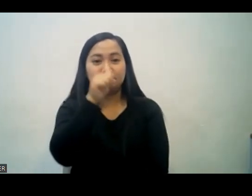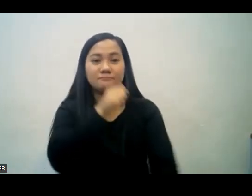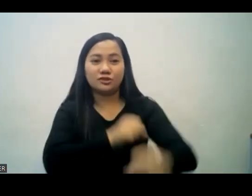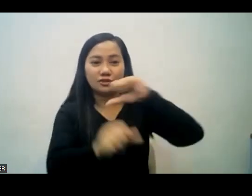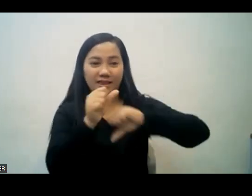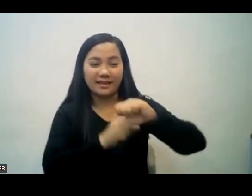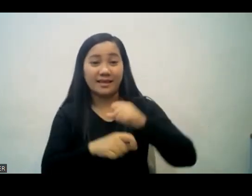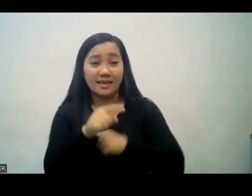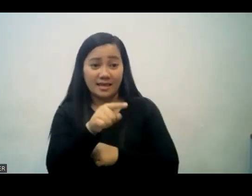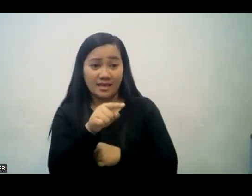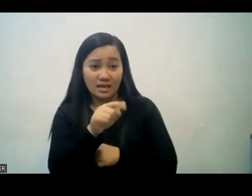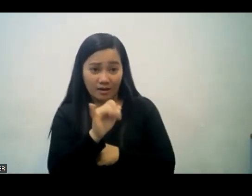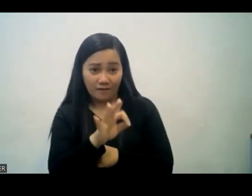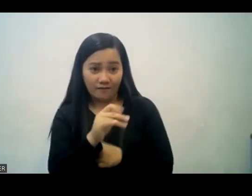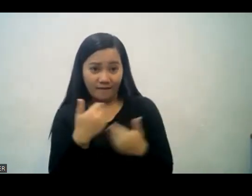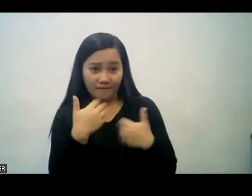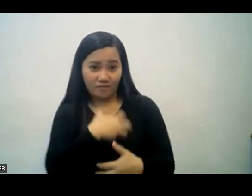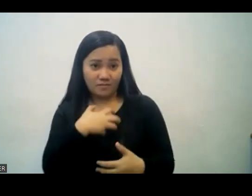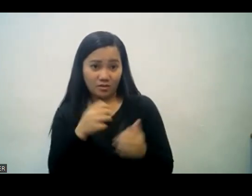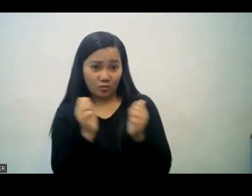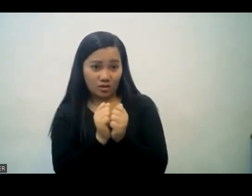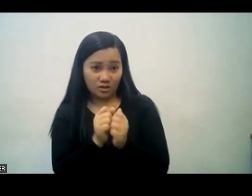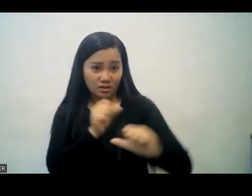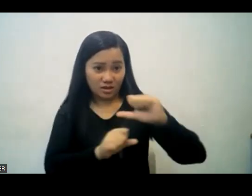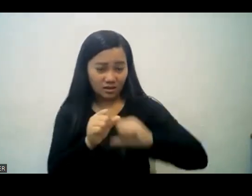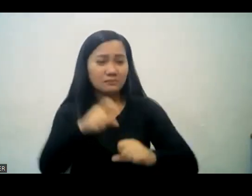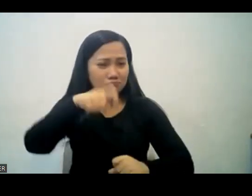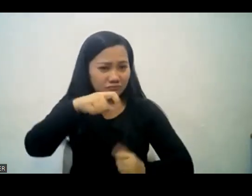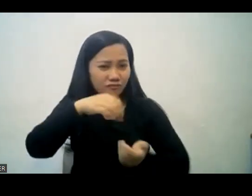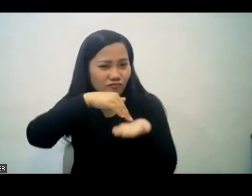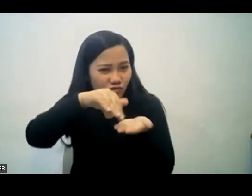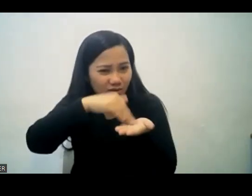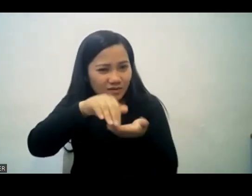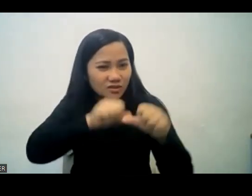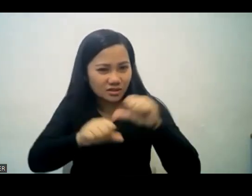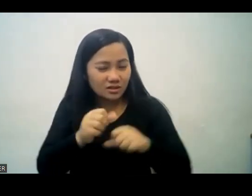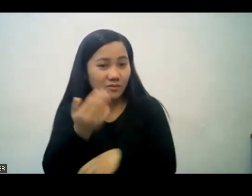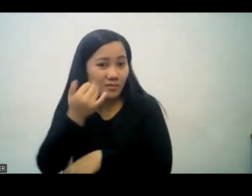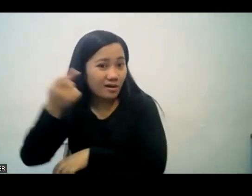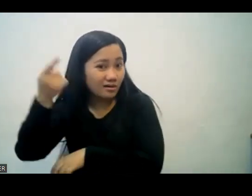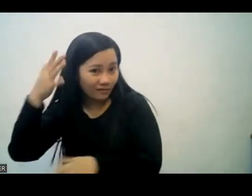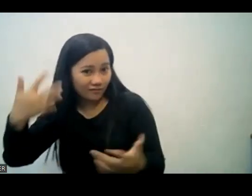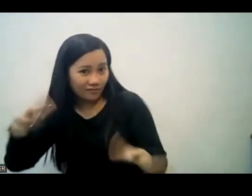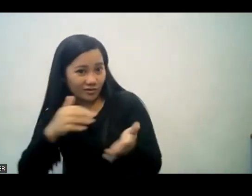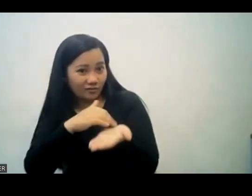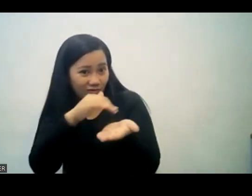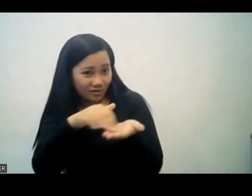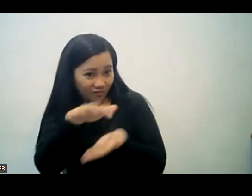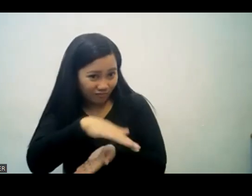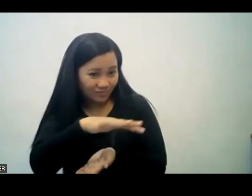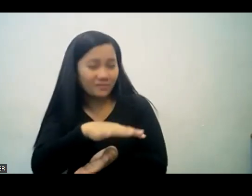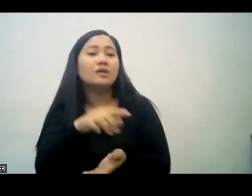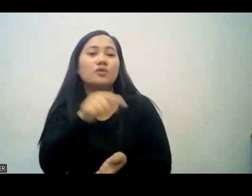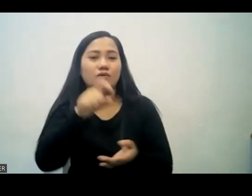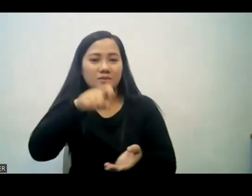ay may reklamo laban sa kaninuman, magpatawaran kayo sa isa't isa, kung paano pinatawad kayo ng Panginoon, ay gayon din naman ang inyong